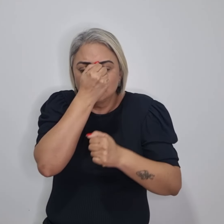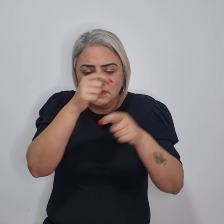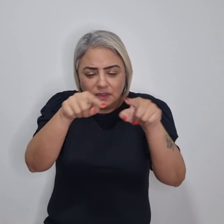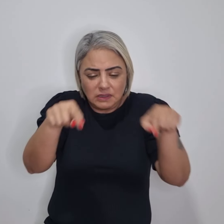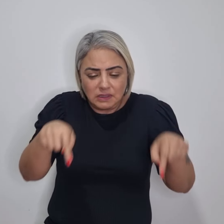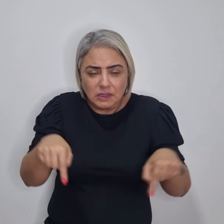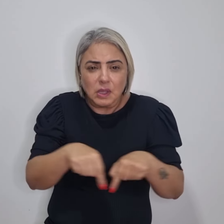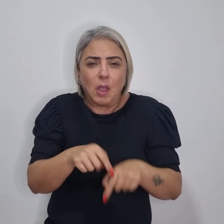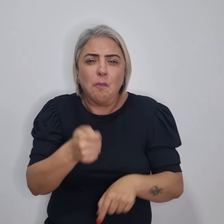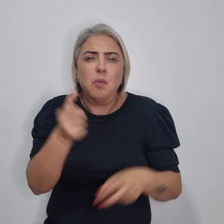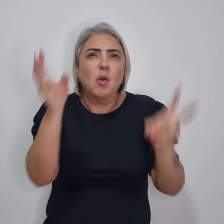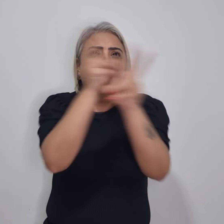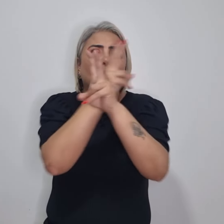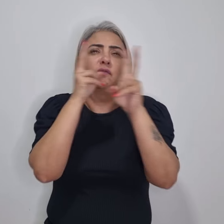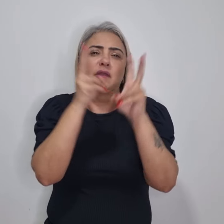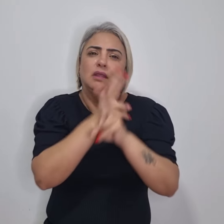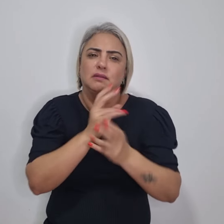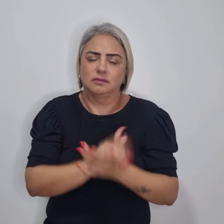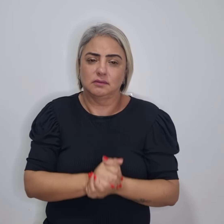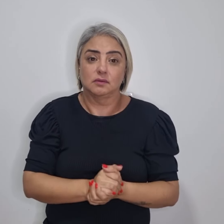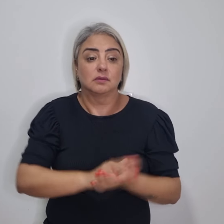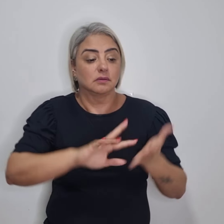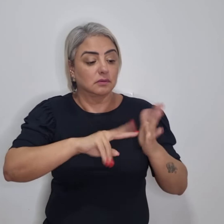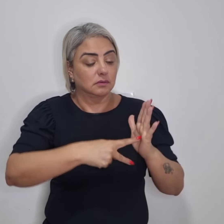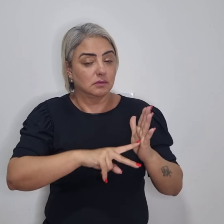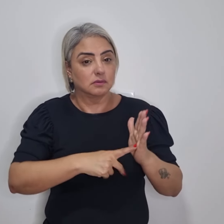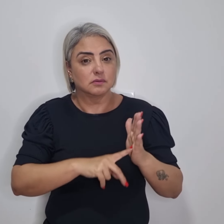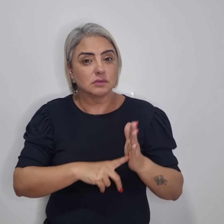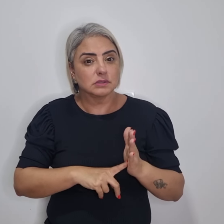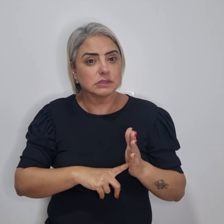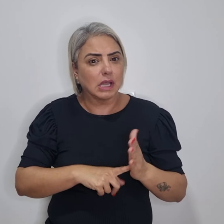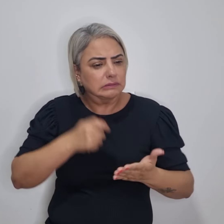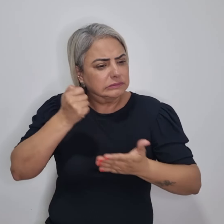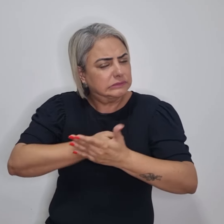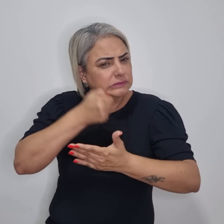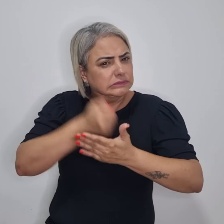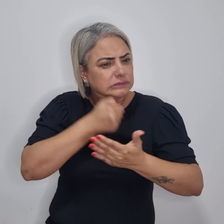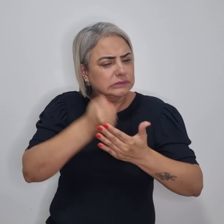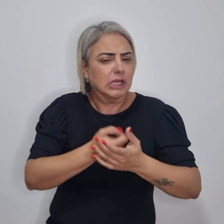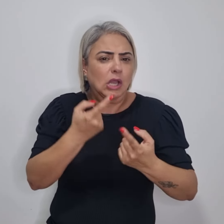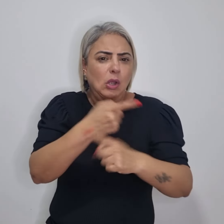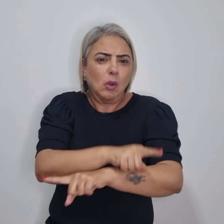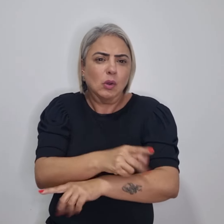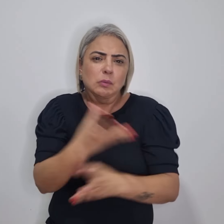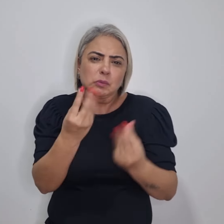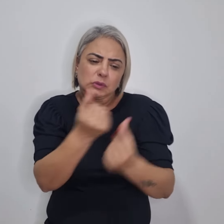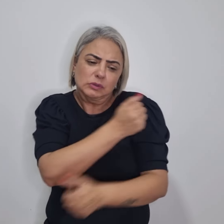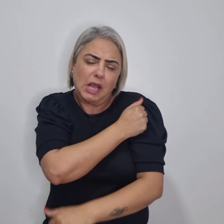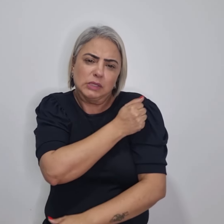ventilados. O Simpro intensifica a luta contra a superlotação nas salas de aula.